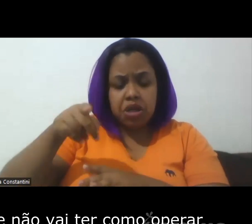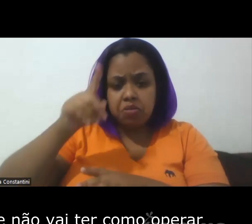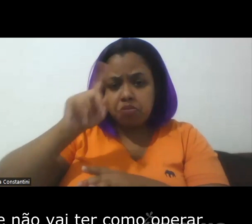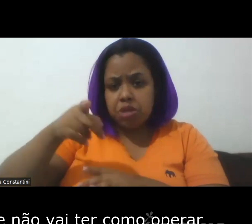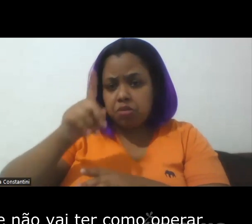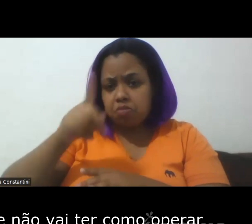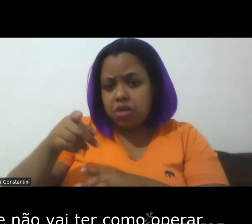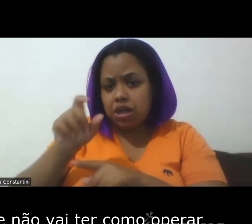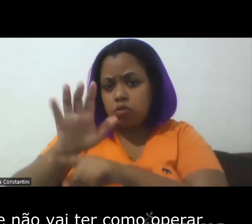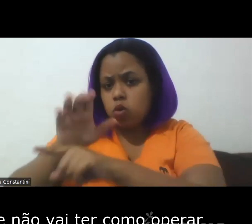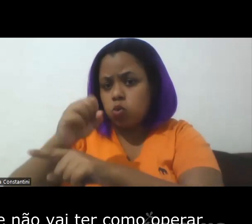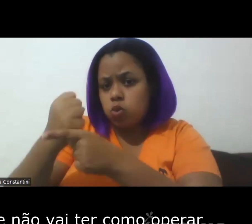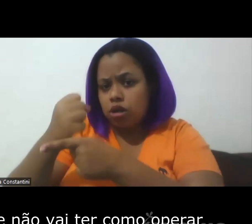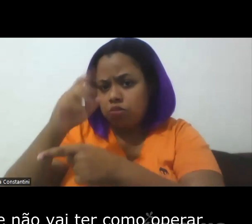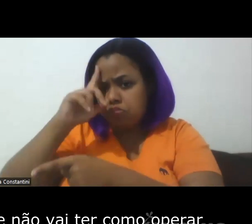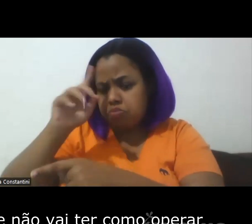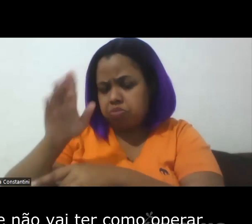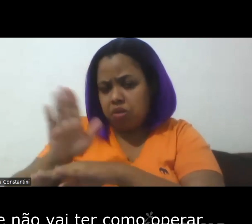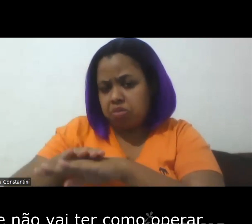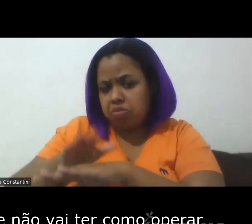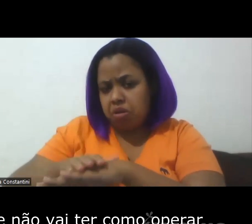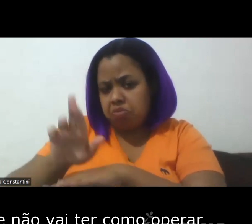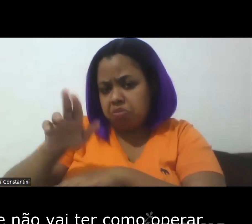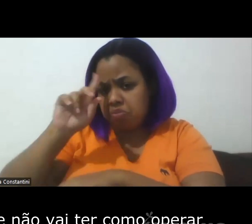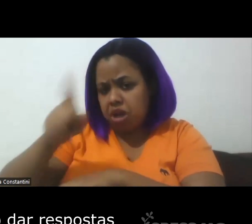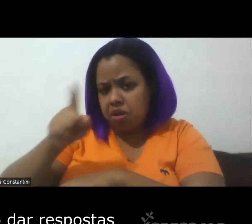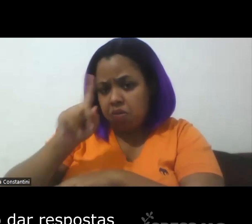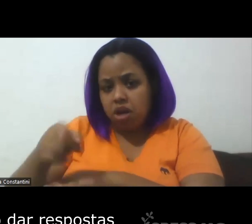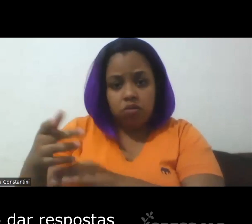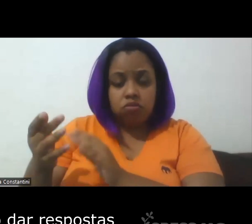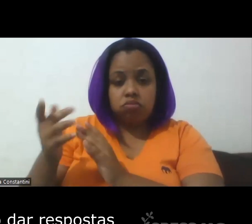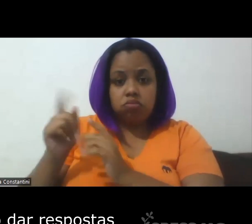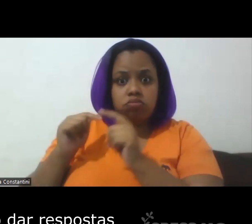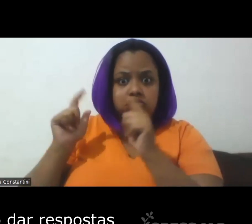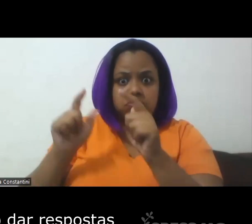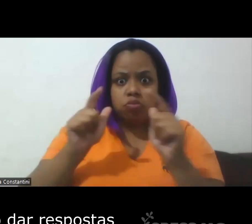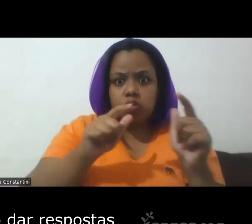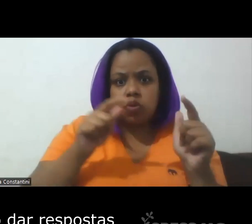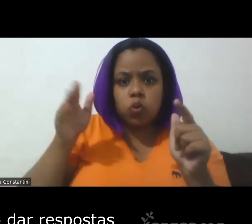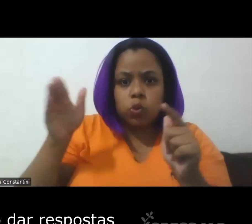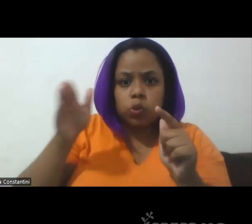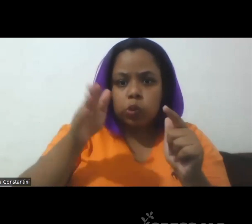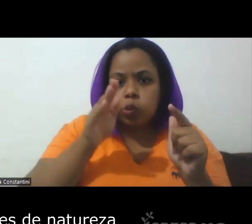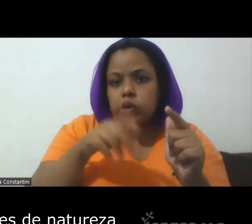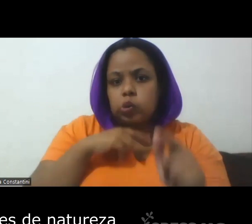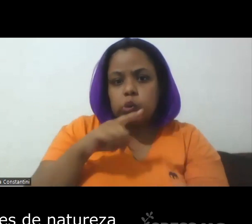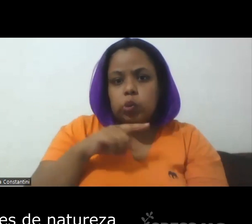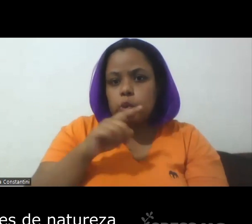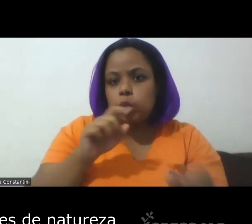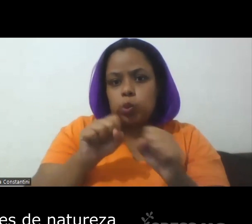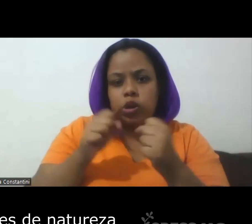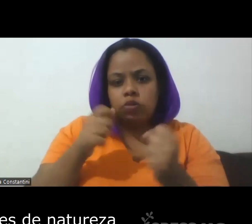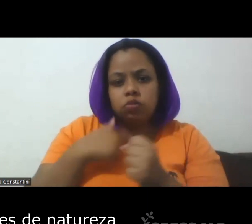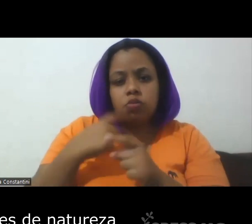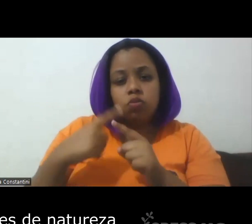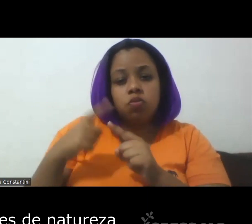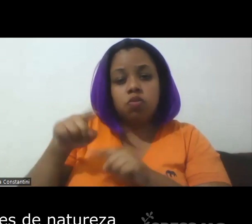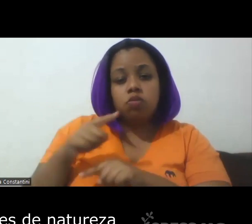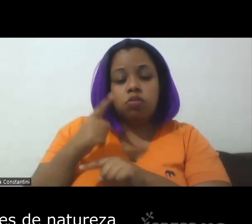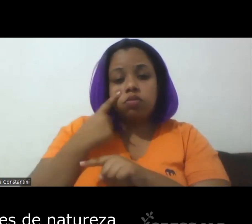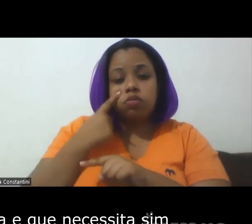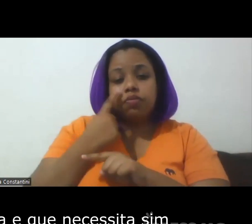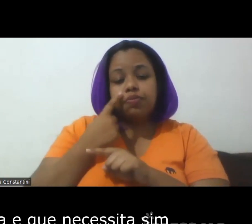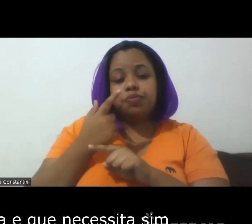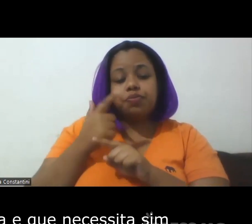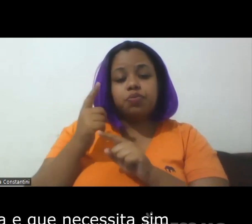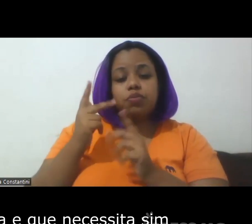atuar num campo em que ele não vai ter como operar ele não tem como dar respostas porque são questões de natureza